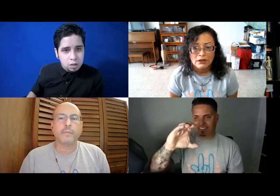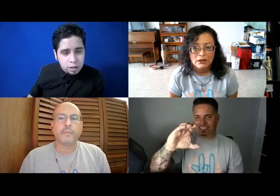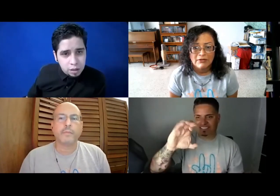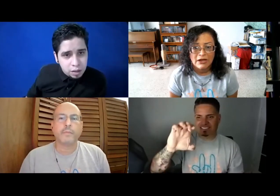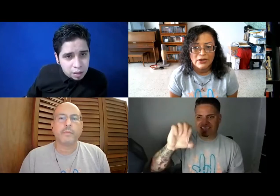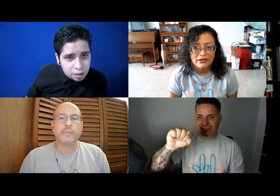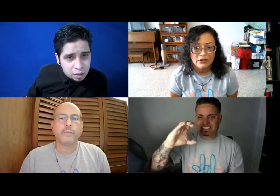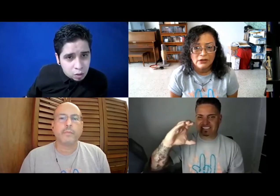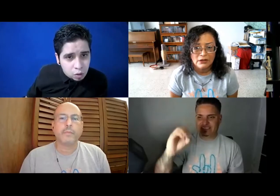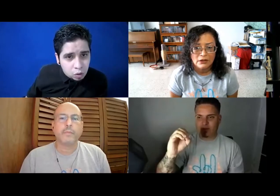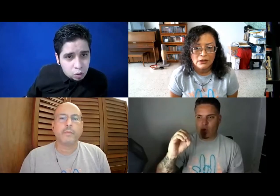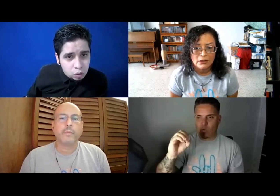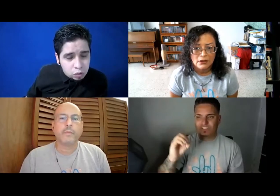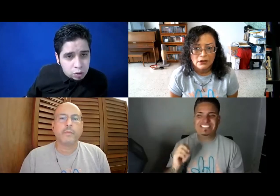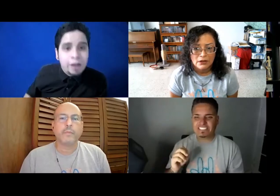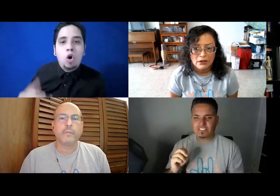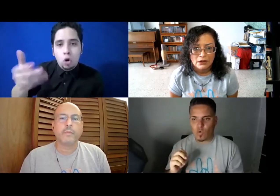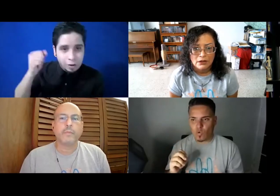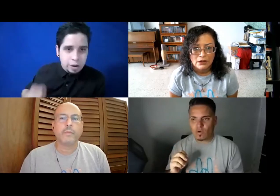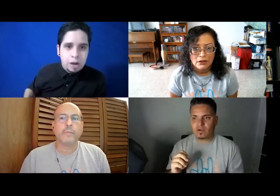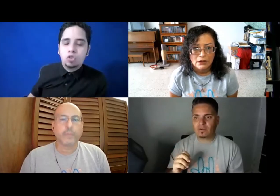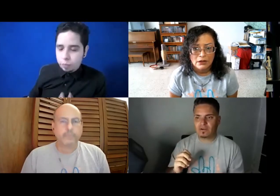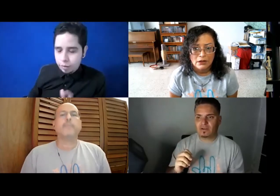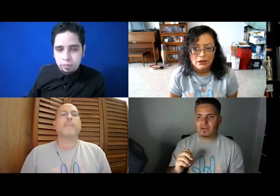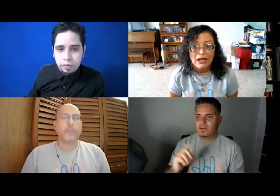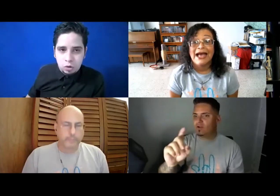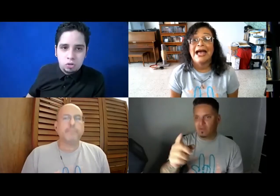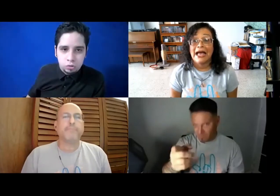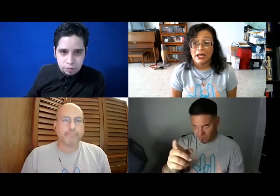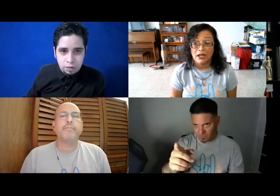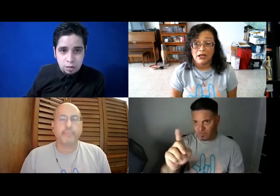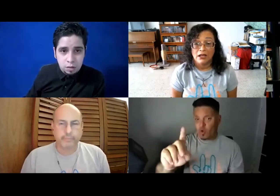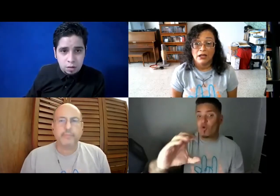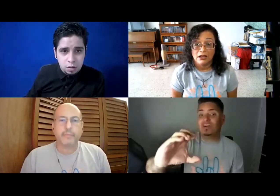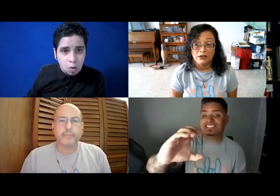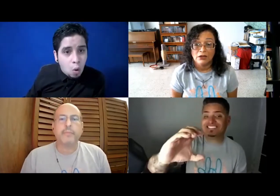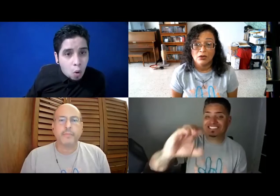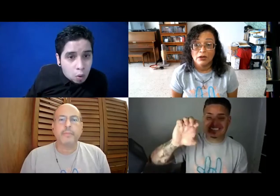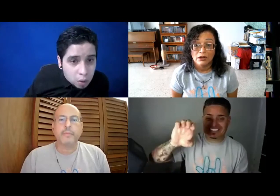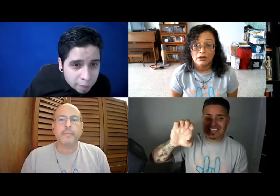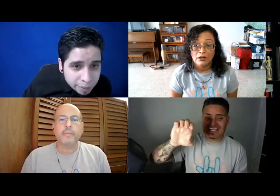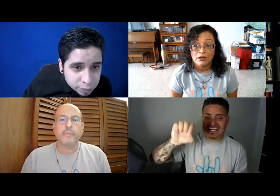¿en Bacuay, no? En Costco, perdón, en Costco, perdón, en Costco. Ajá. No. A ver, en